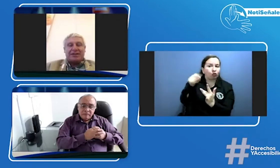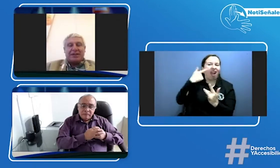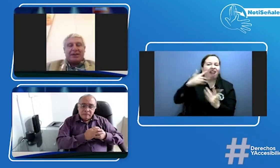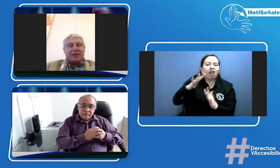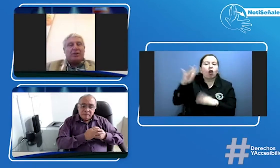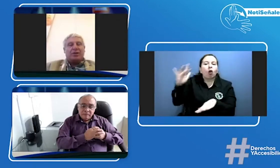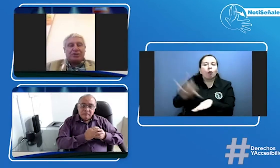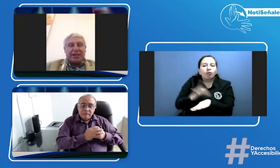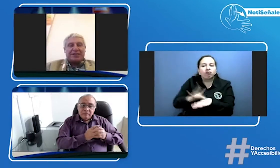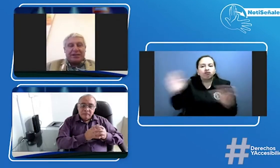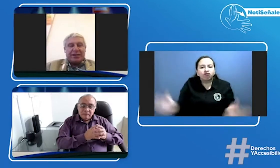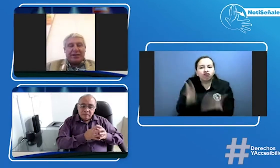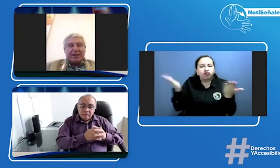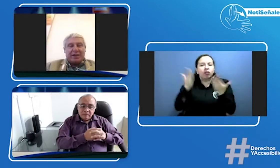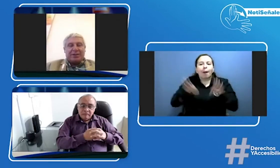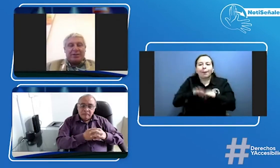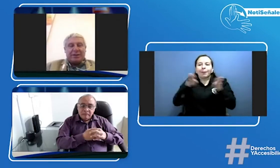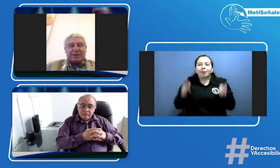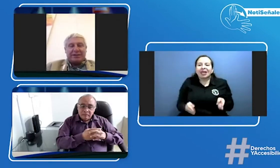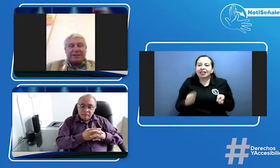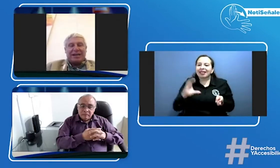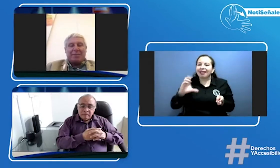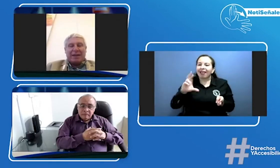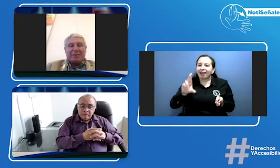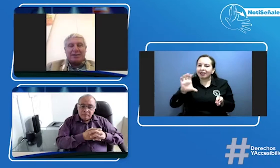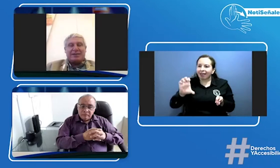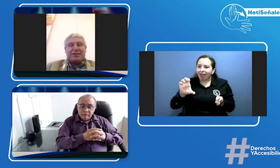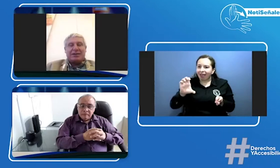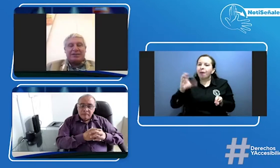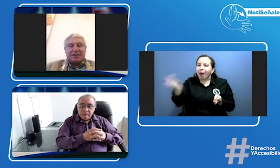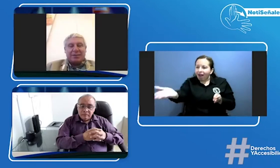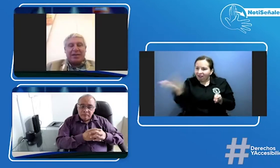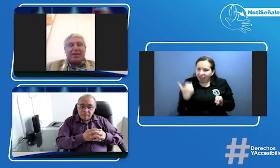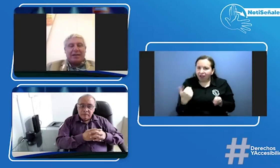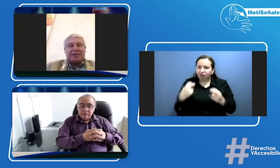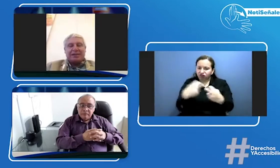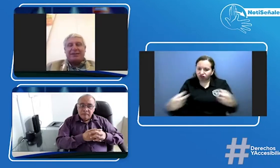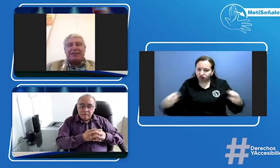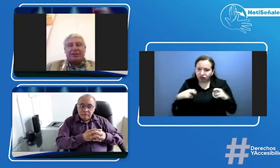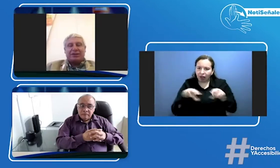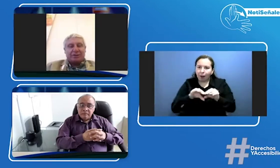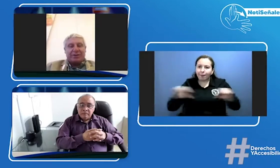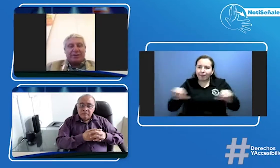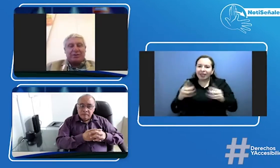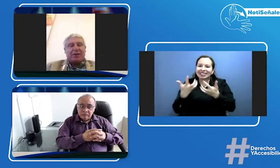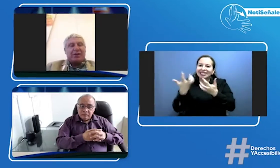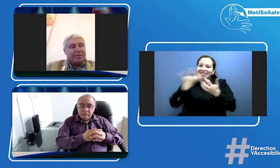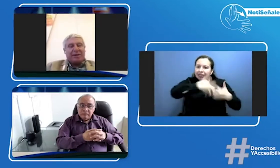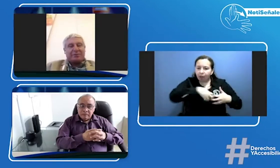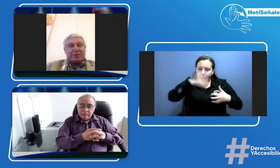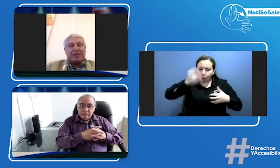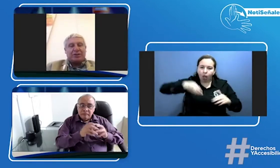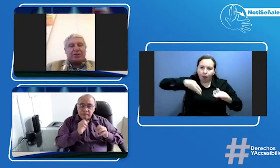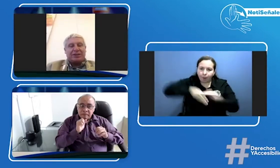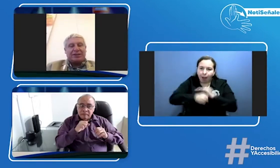con los CDC para que obviamente se tenga parametrizado en el sistema ese examen psicocentrométrico para las personas no oyentes